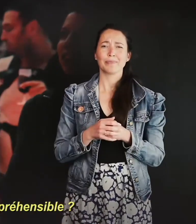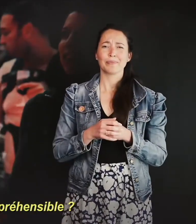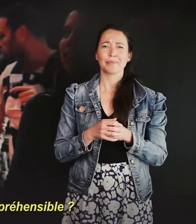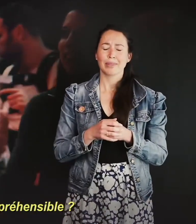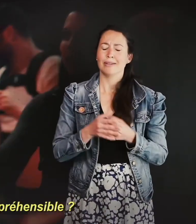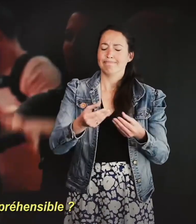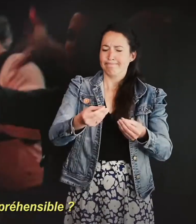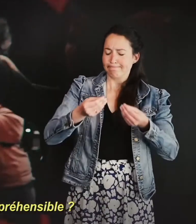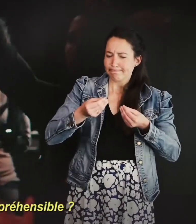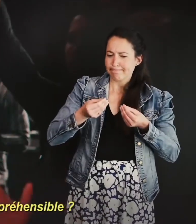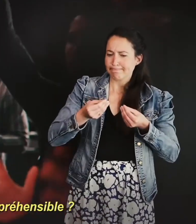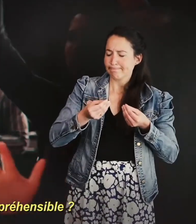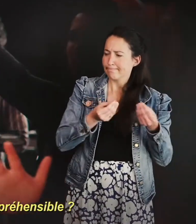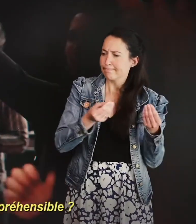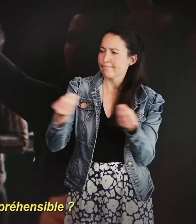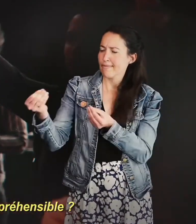incompréhensible.